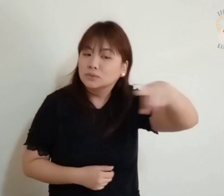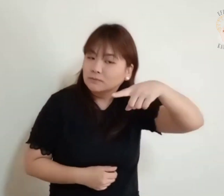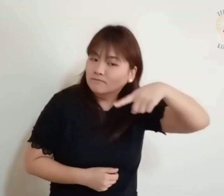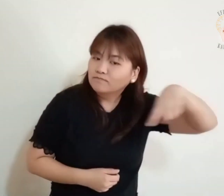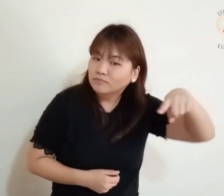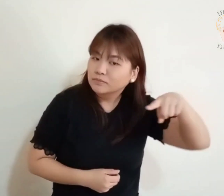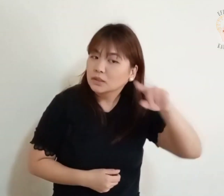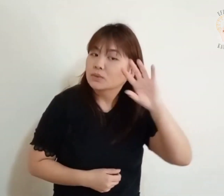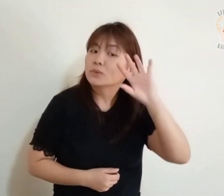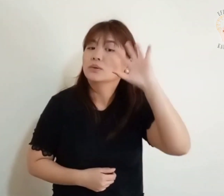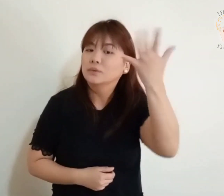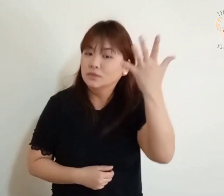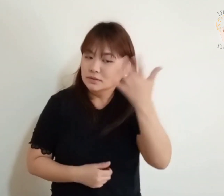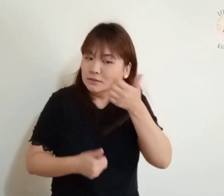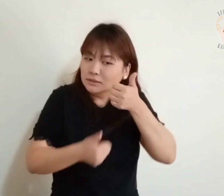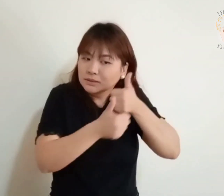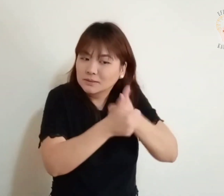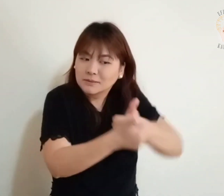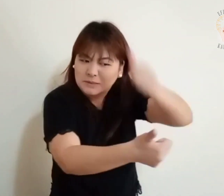E perseguidos